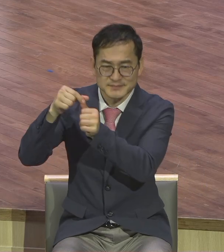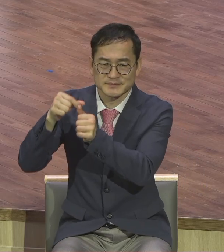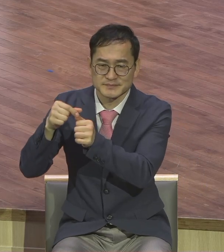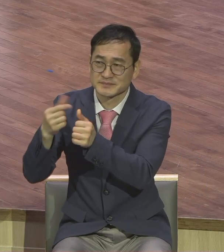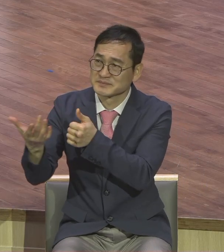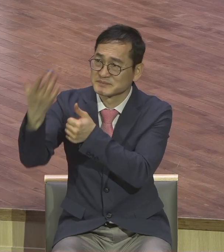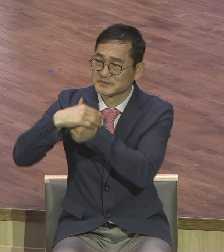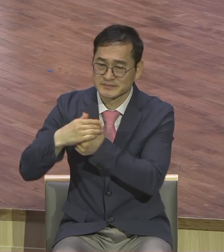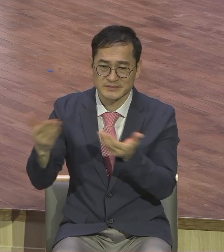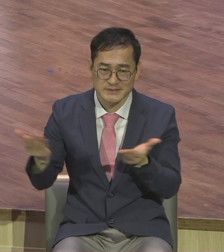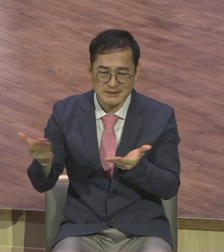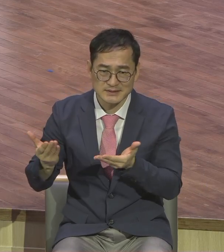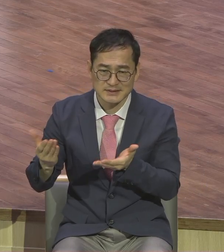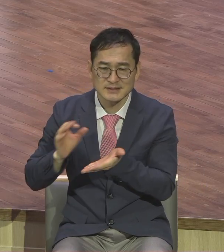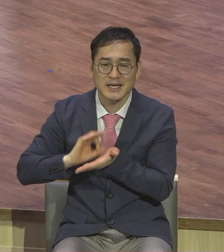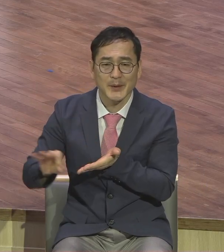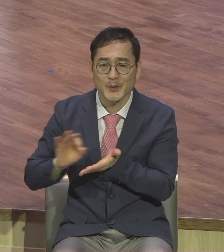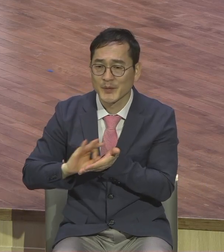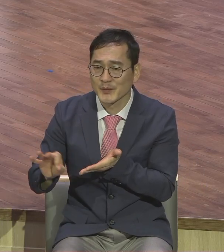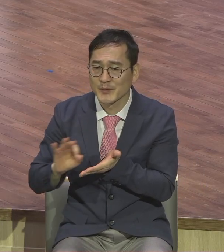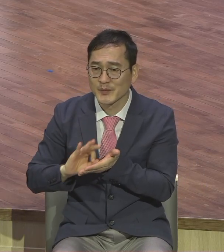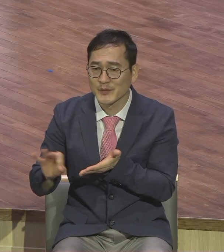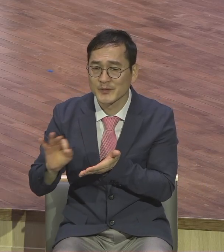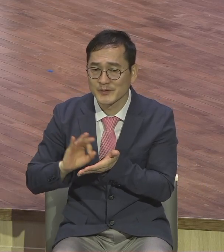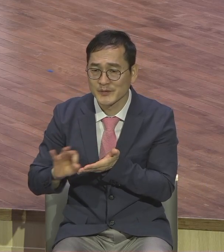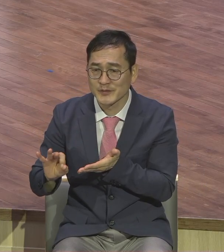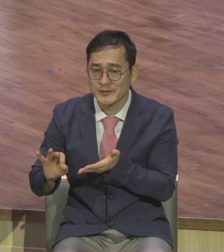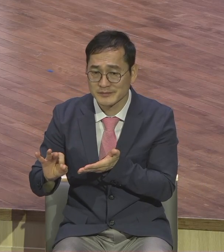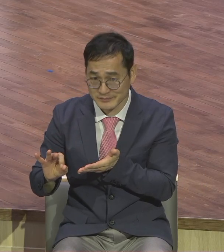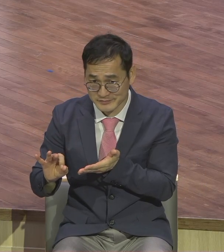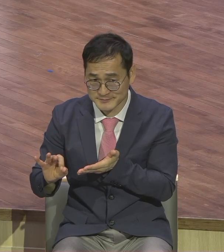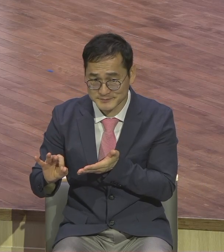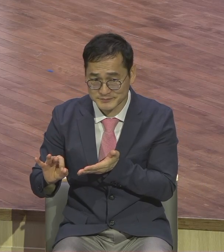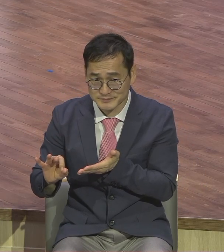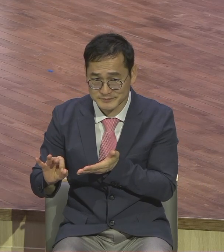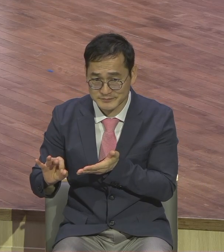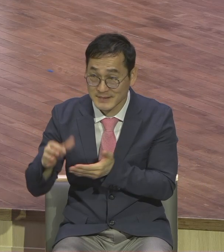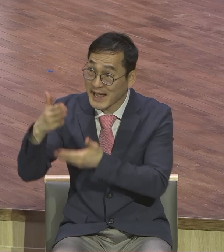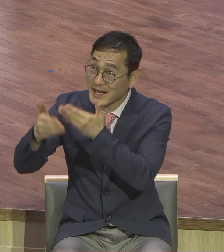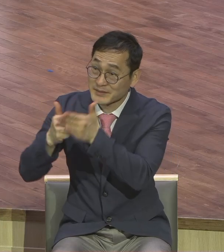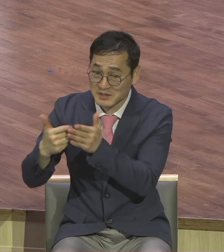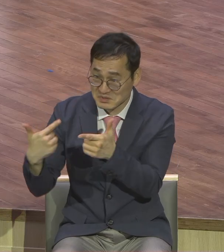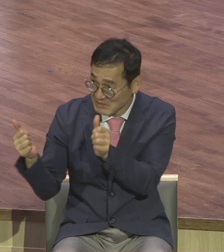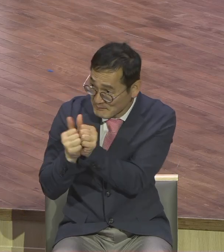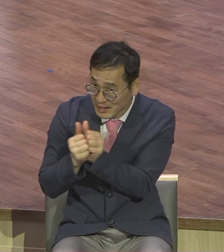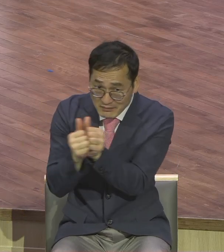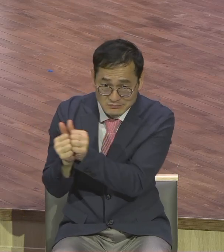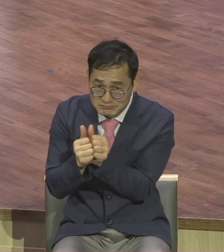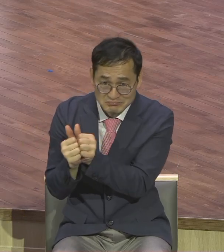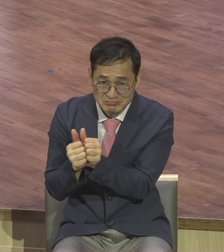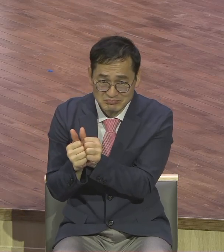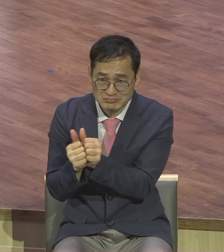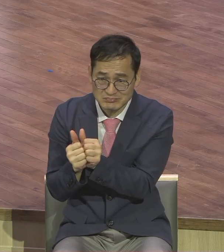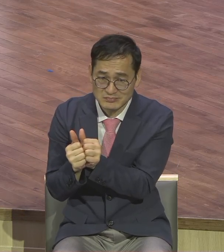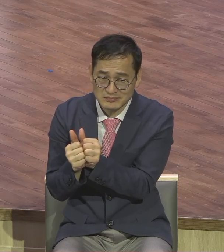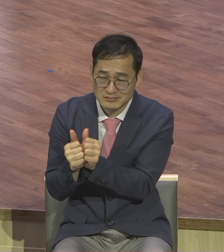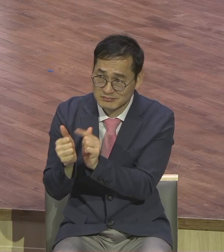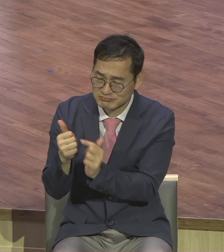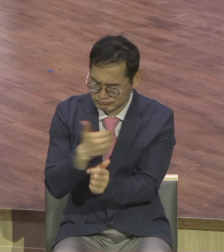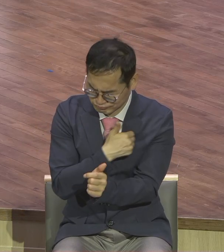축복을 누리면서 우리에게 전해주시는 그 주님이 지금 나와 함께 계시기 때문에 2, 3, 7